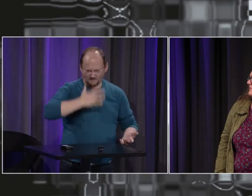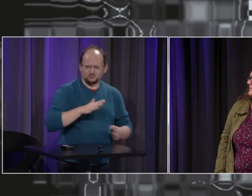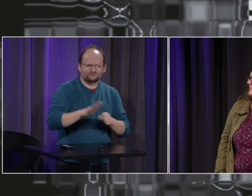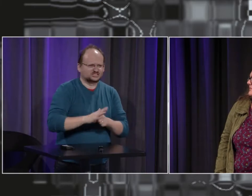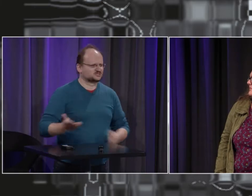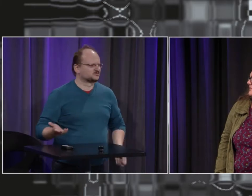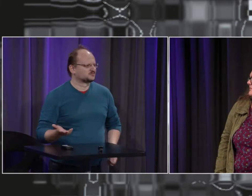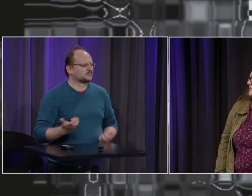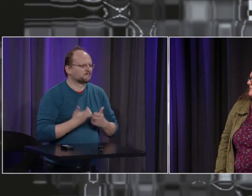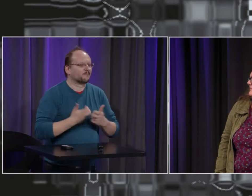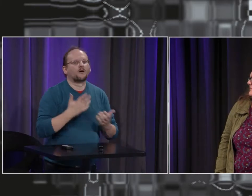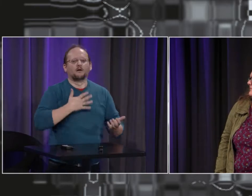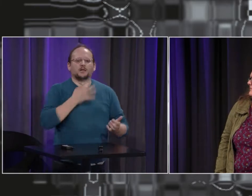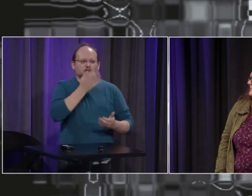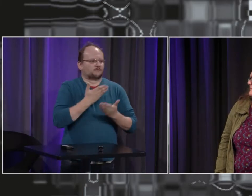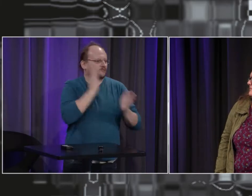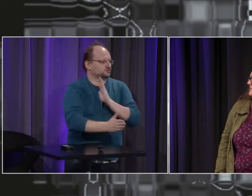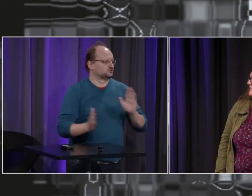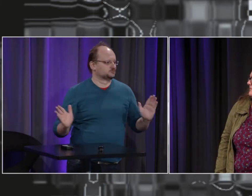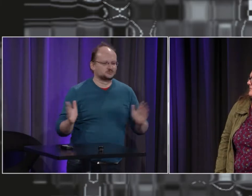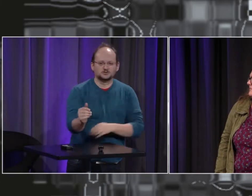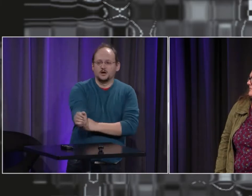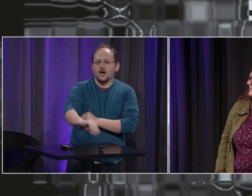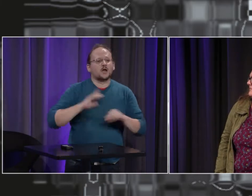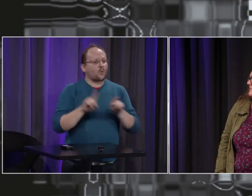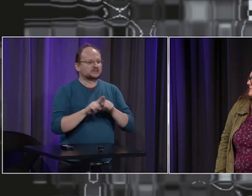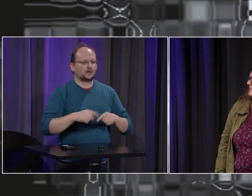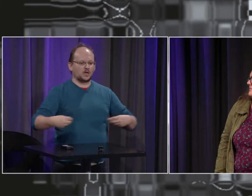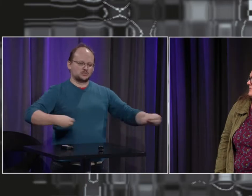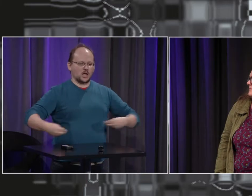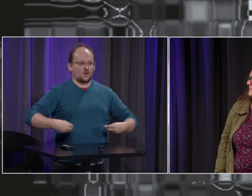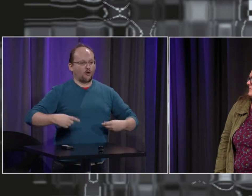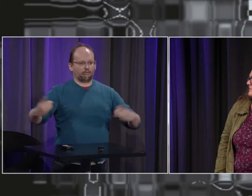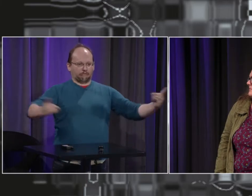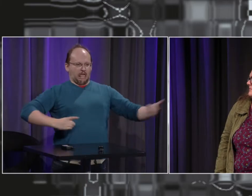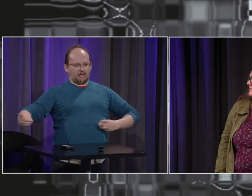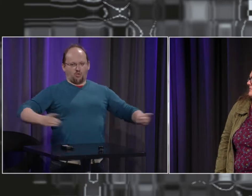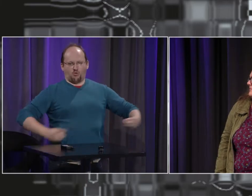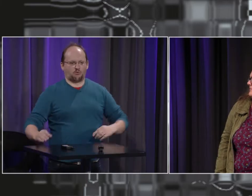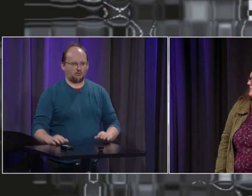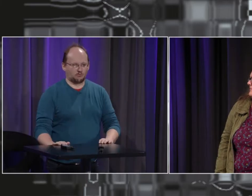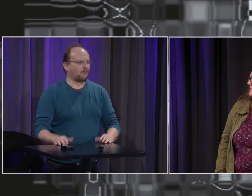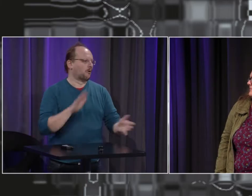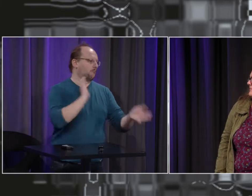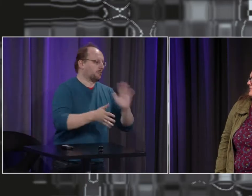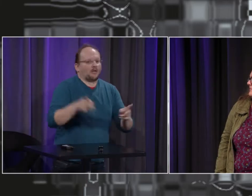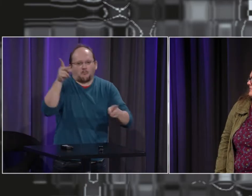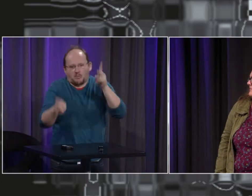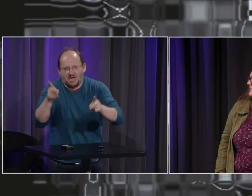sont inutiles c'est des combinaisons inutiles par exemple pour dire son opinion mettre le mot O autour du front directeur avec un